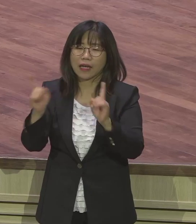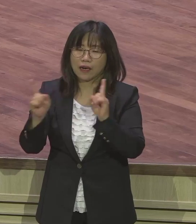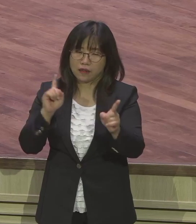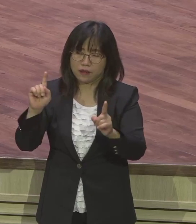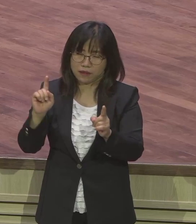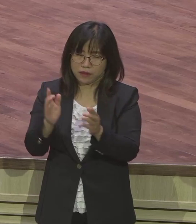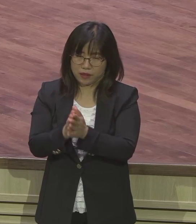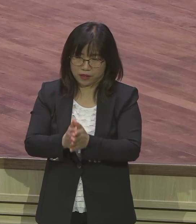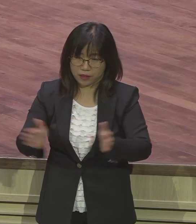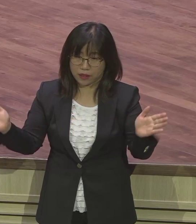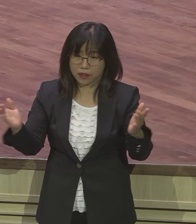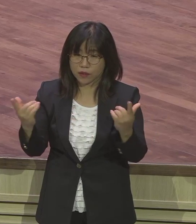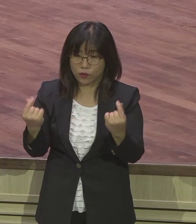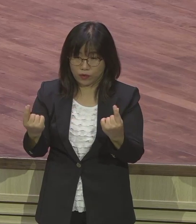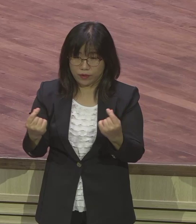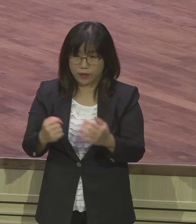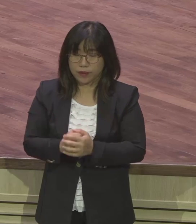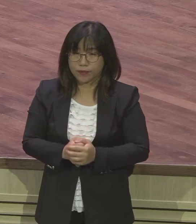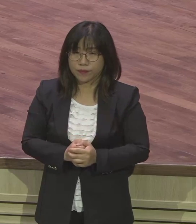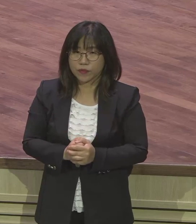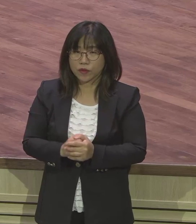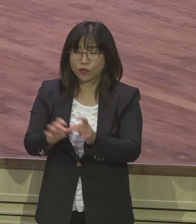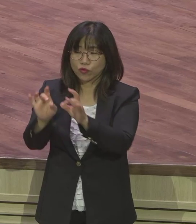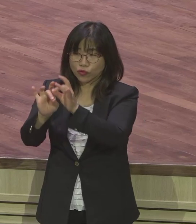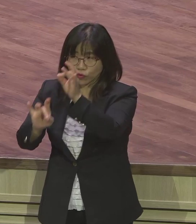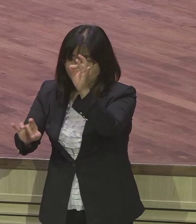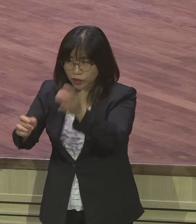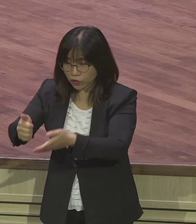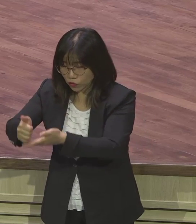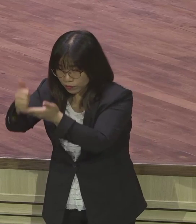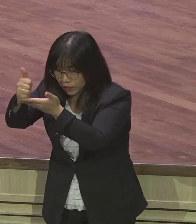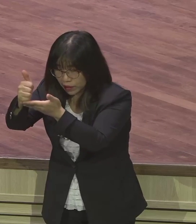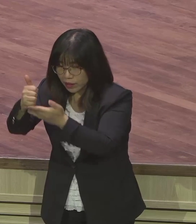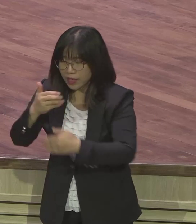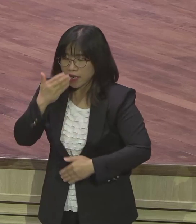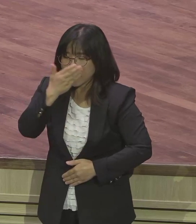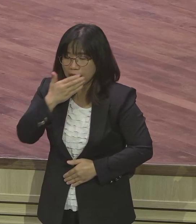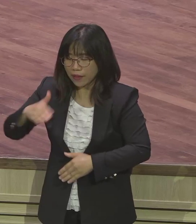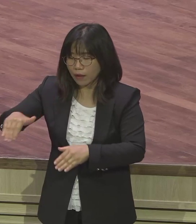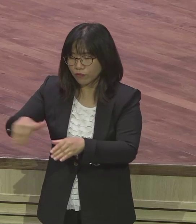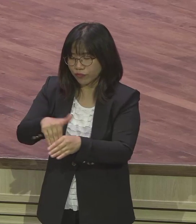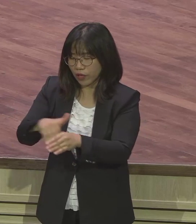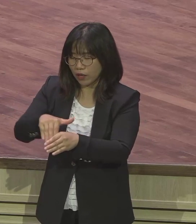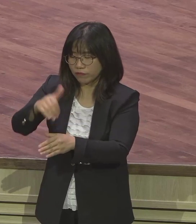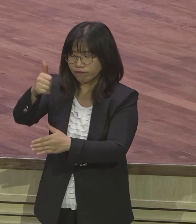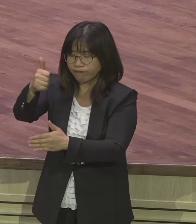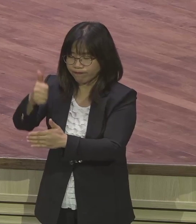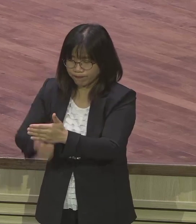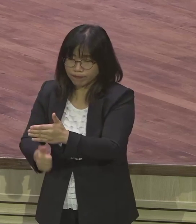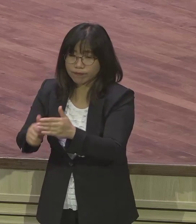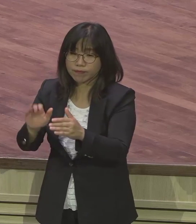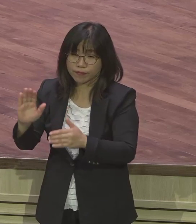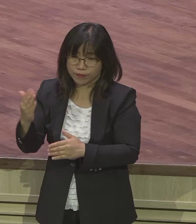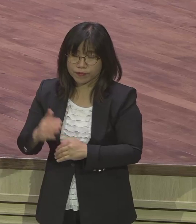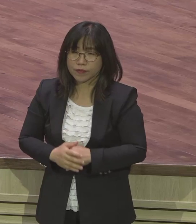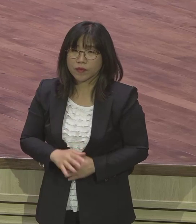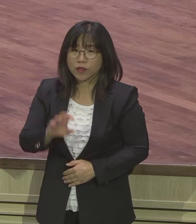유다가 우상숭배하는 가난족속의 문화에 빠지게 되었습니다 2절로 5절에 보면 유다가 가난한 사람